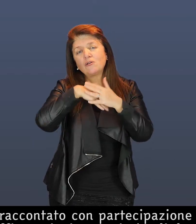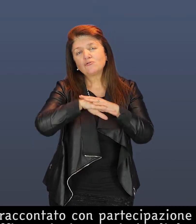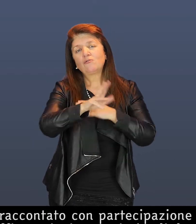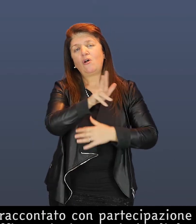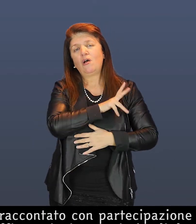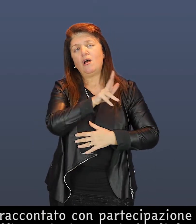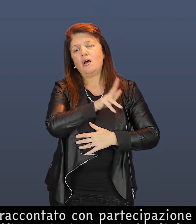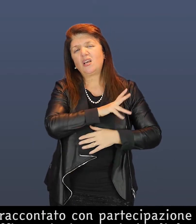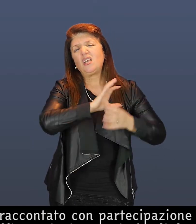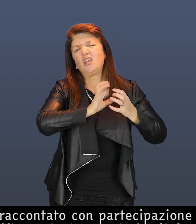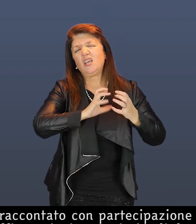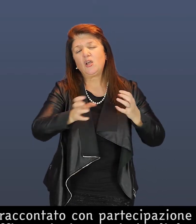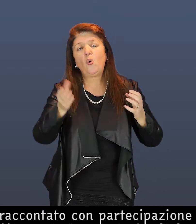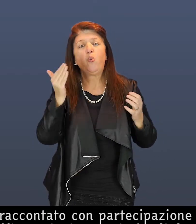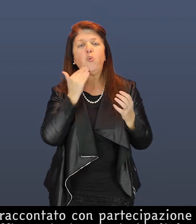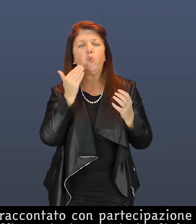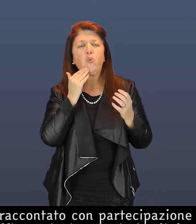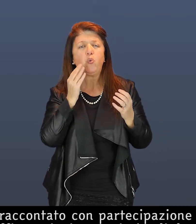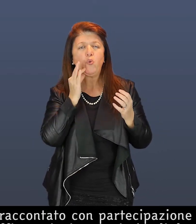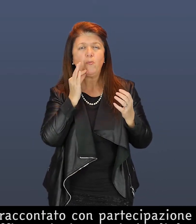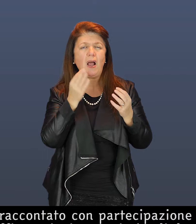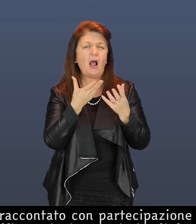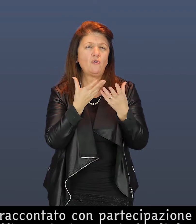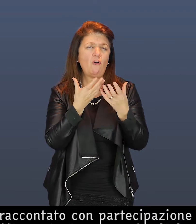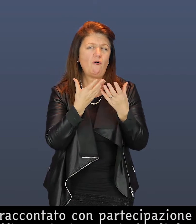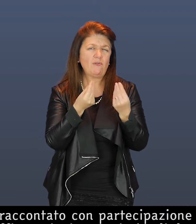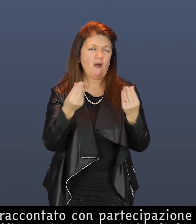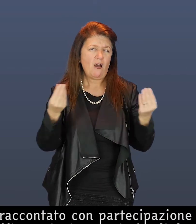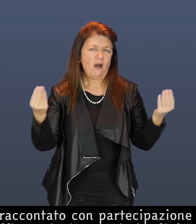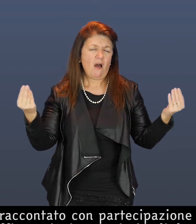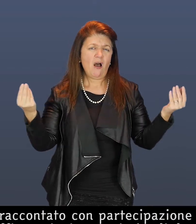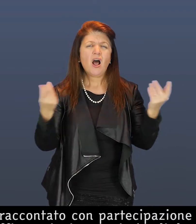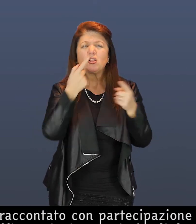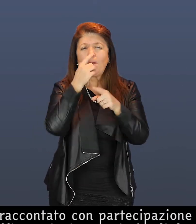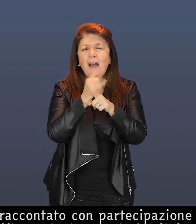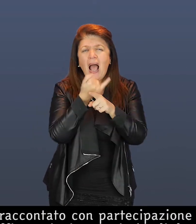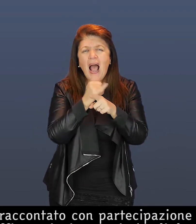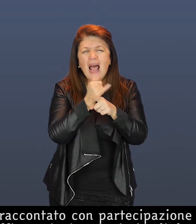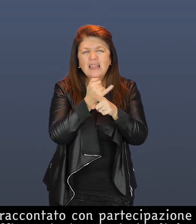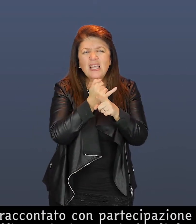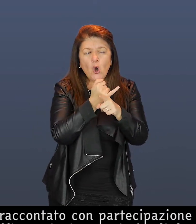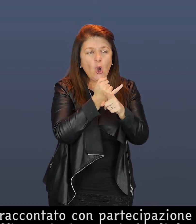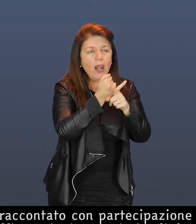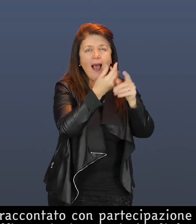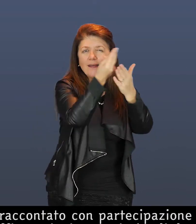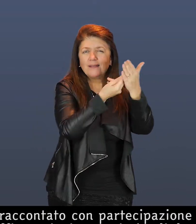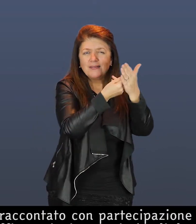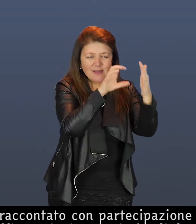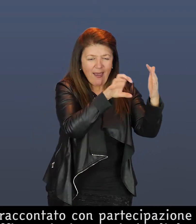sono ricche di dettagli Comandanti con le loro truppe, gruppi di soldati che corrono